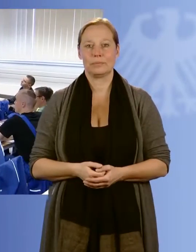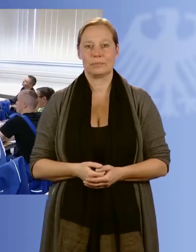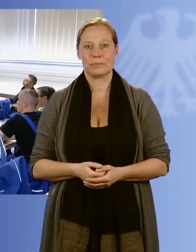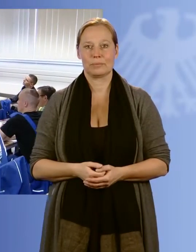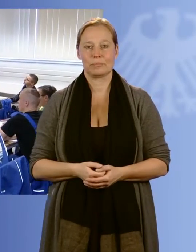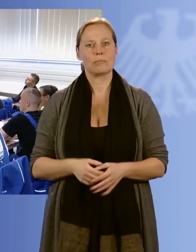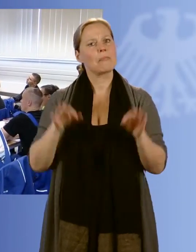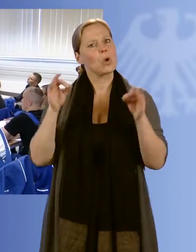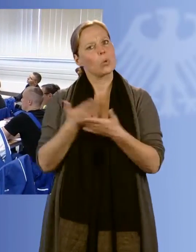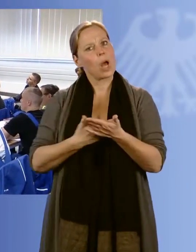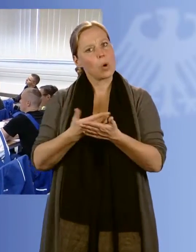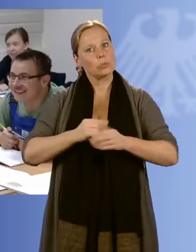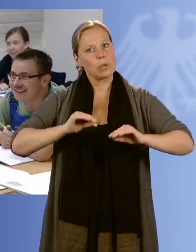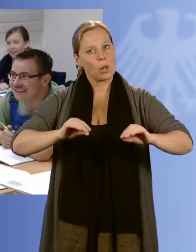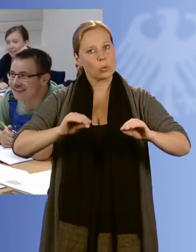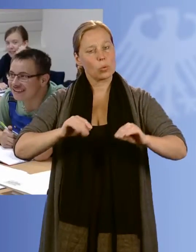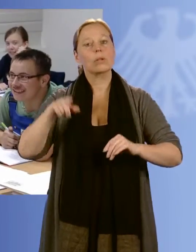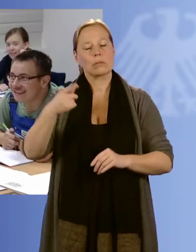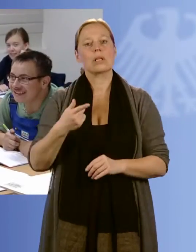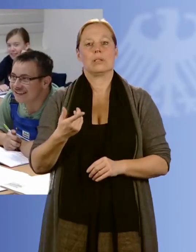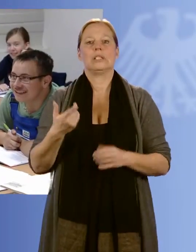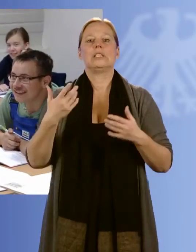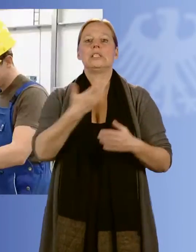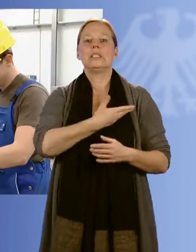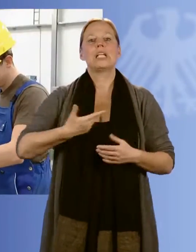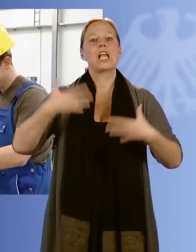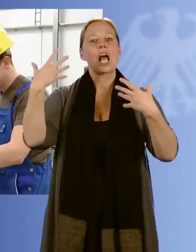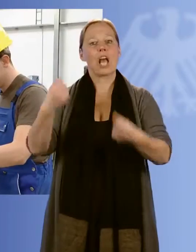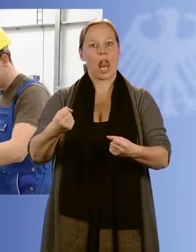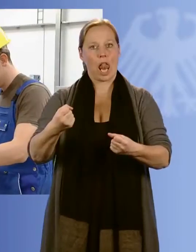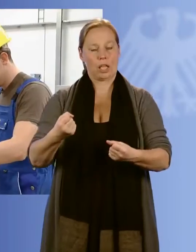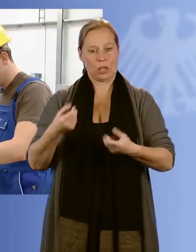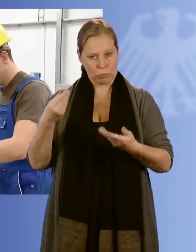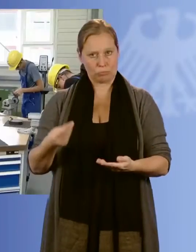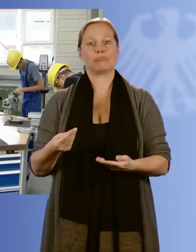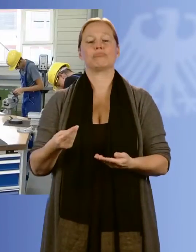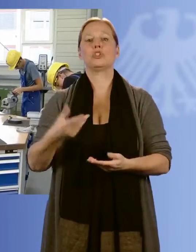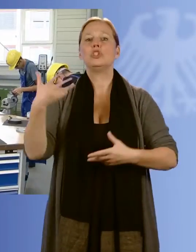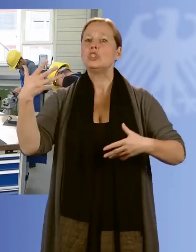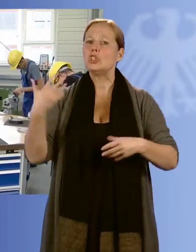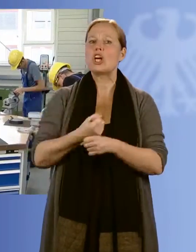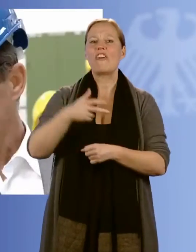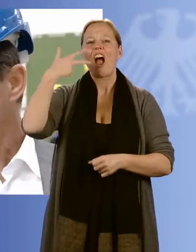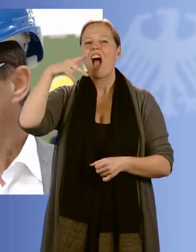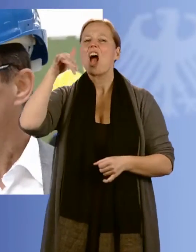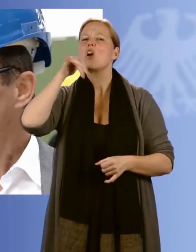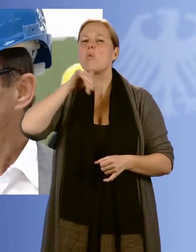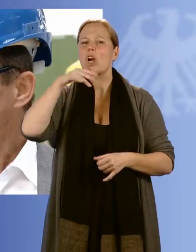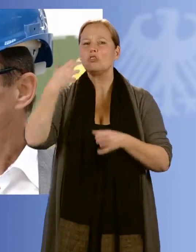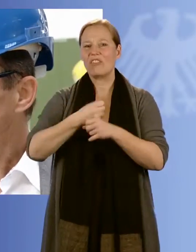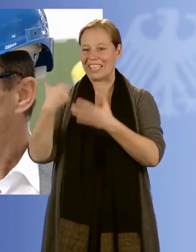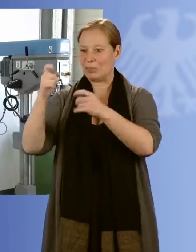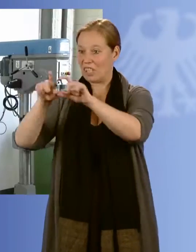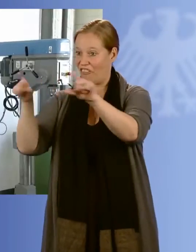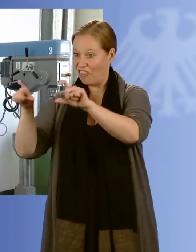Gute Ausbildung im Burgenlandkreis in Sachsen-Anhalt. Dafür steht Heinz Junge. Er hat bereits über 70 Unternehmen